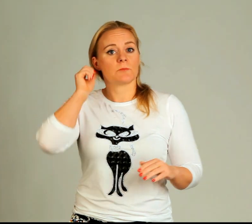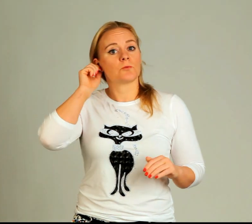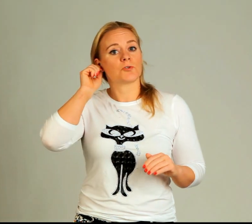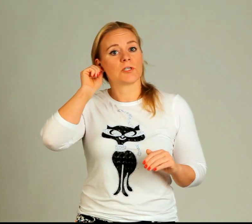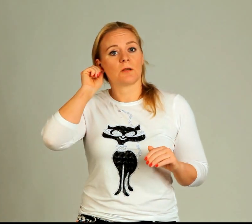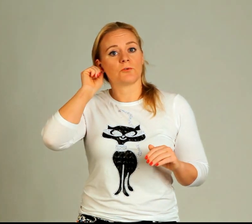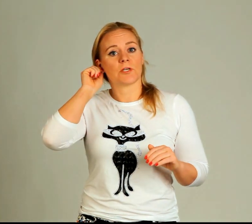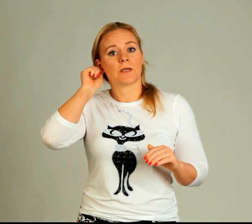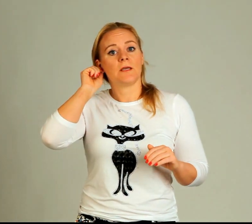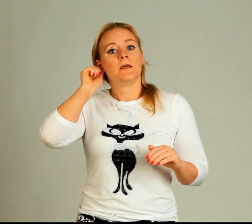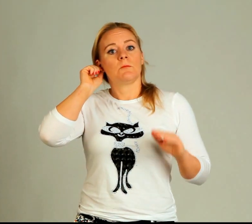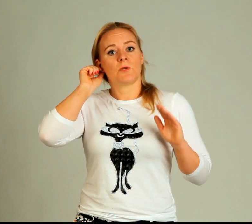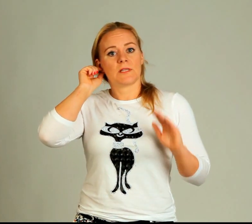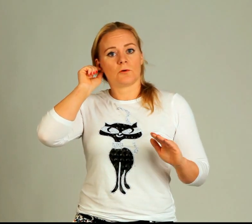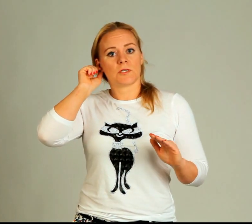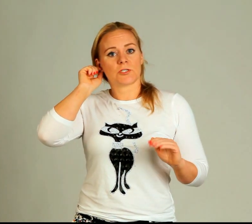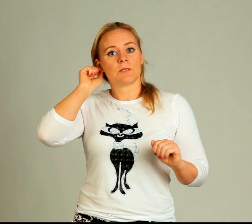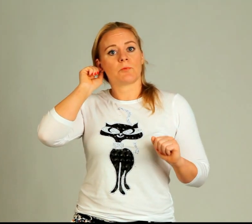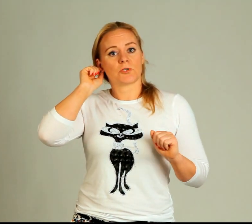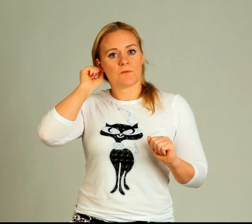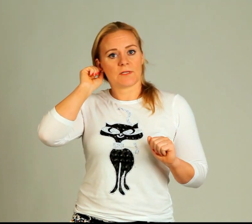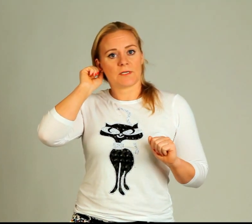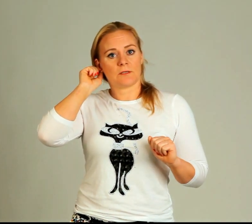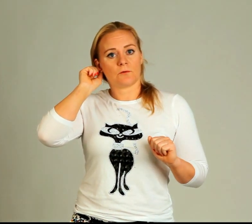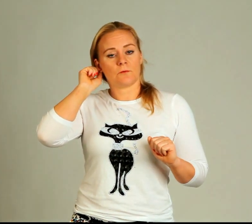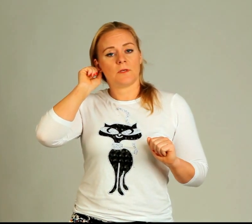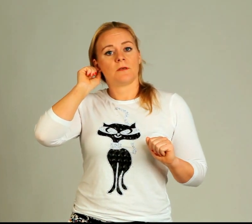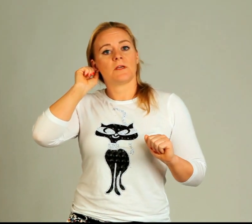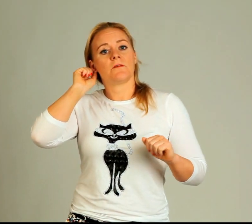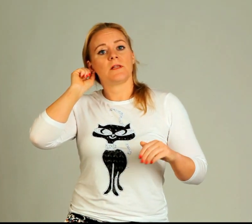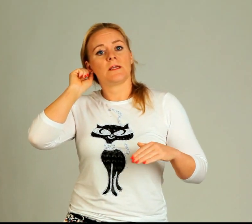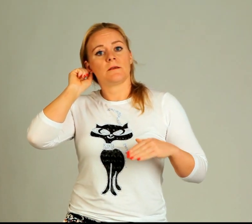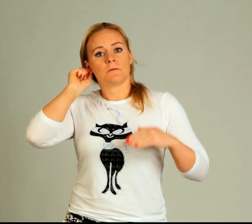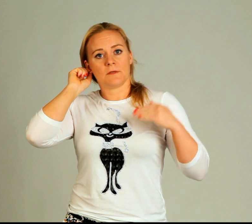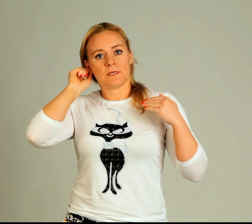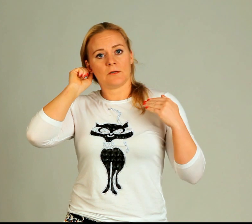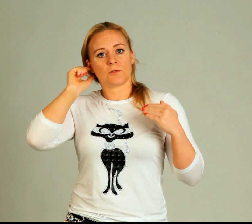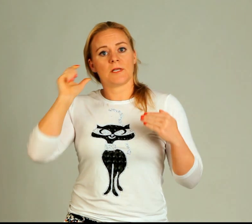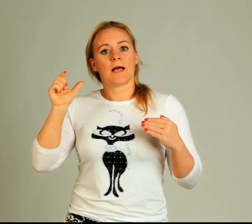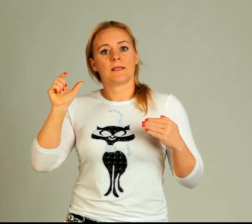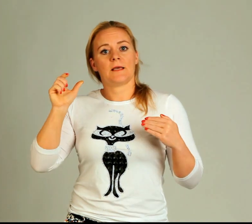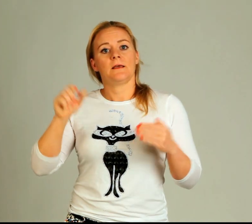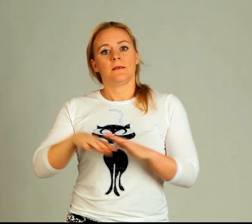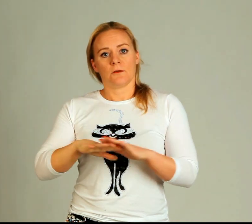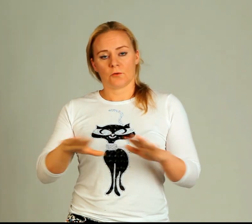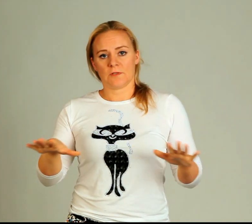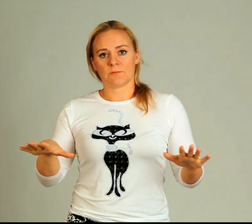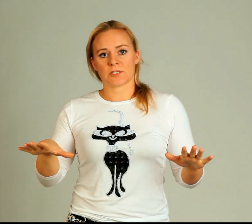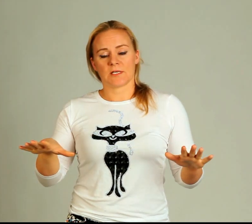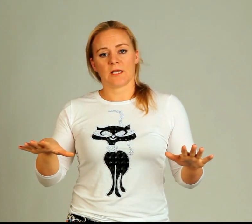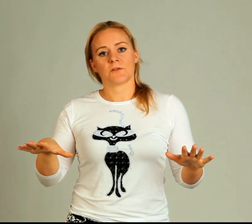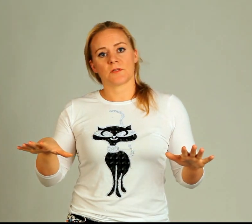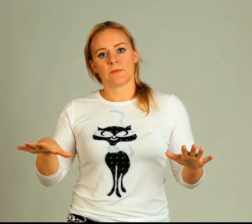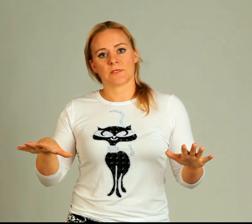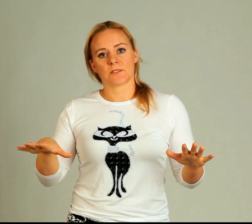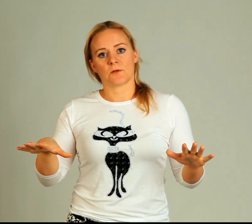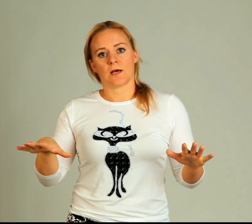být ušní laúček. Budete ho držet, prožívat techniku. Ve chvíli, kdy odděláte, kotvení přestane a vysvětlíme si, co dál.